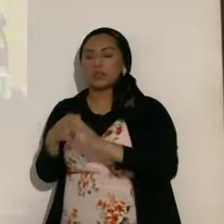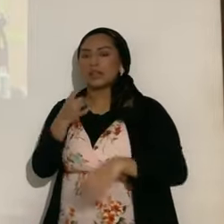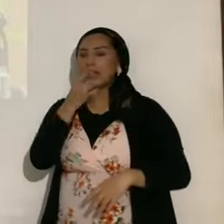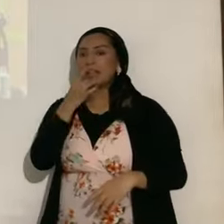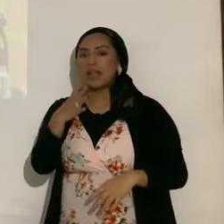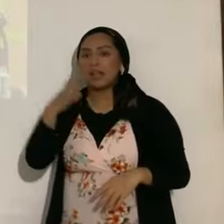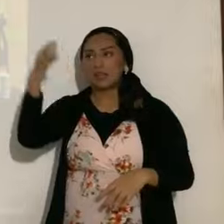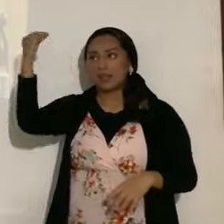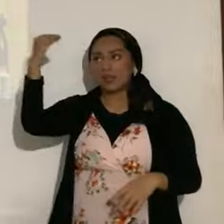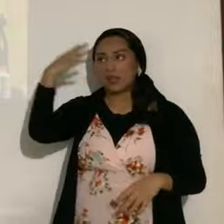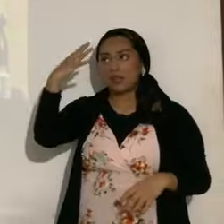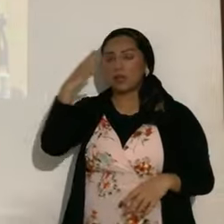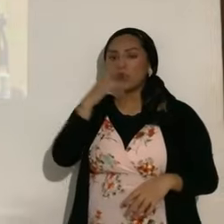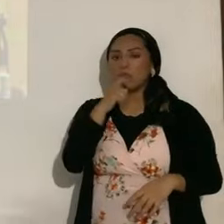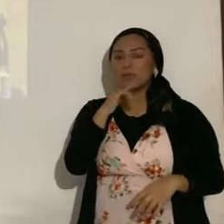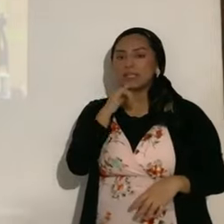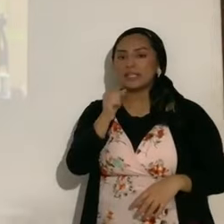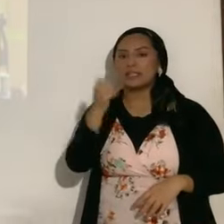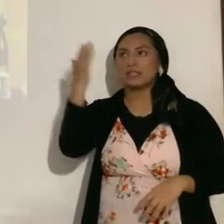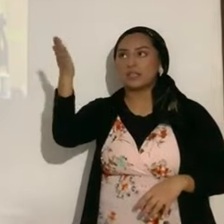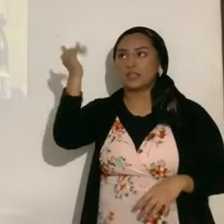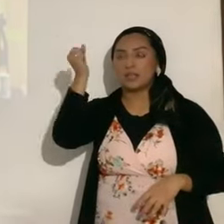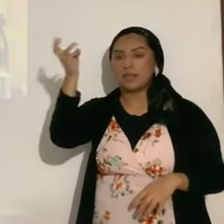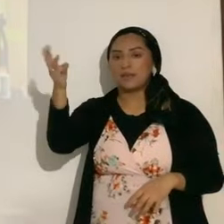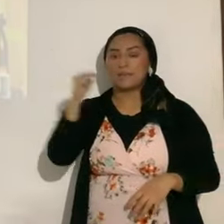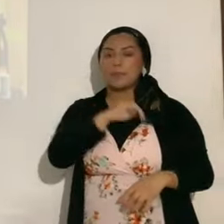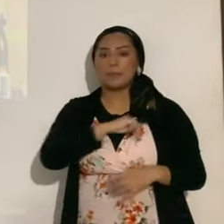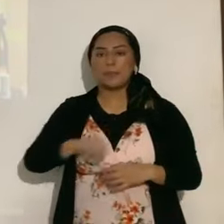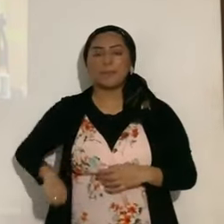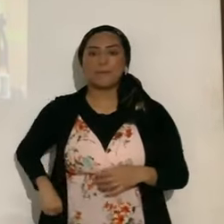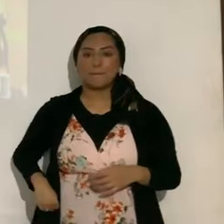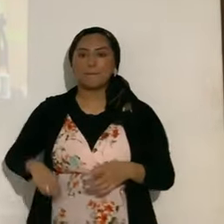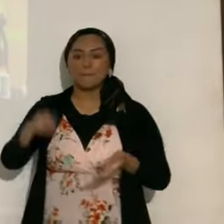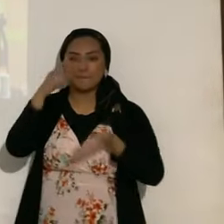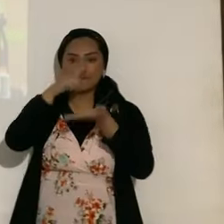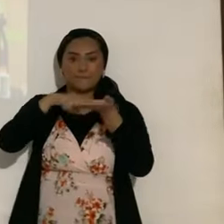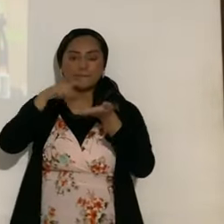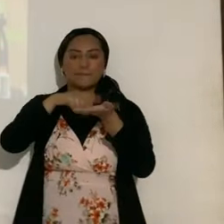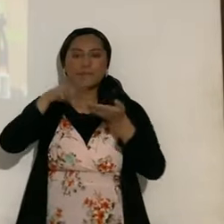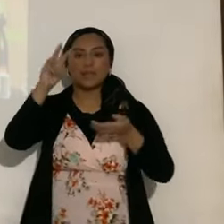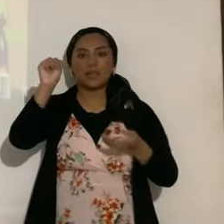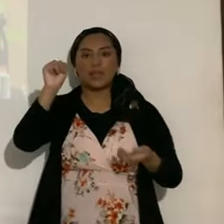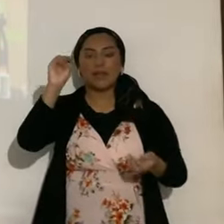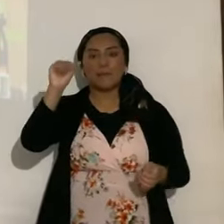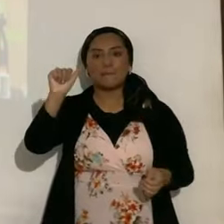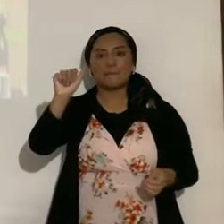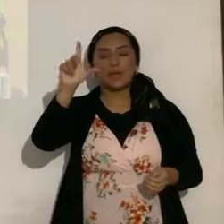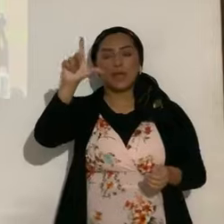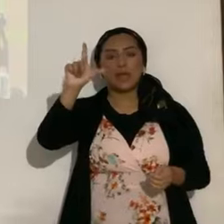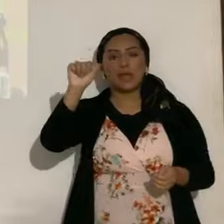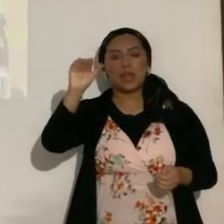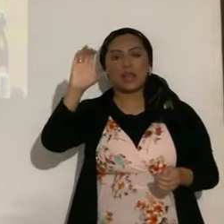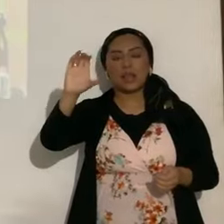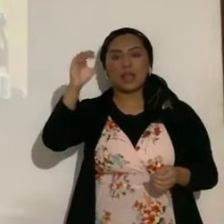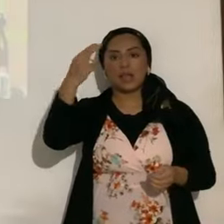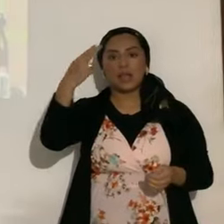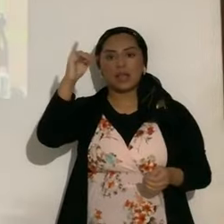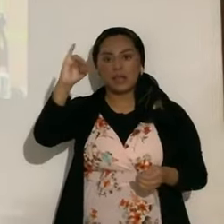quien es Yahshua HaMashiach. Entonces, vamos a Malaquías por amor a los muy nuevecitos, para que se pueda entender de qué estamos